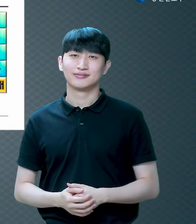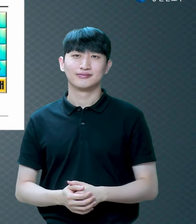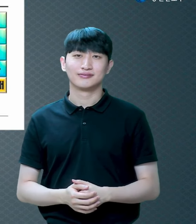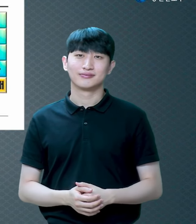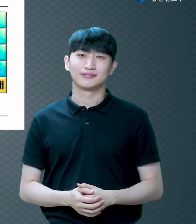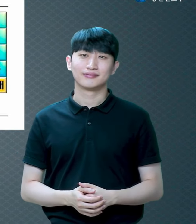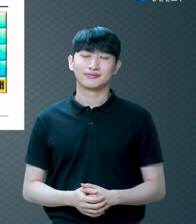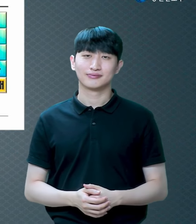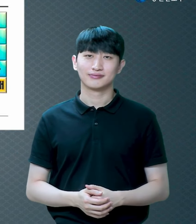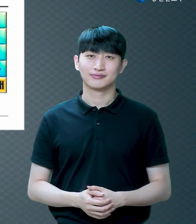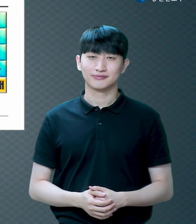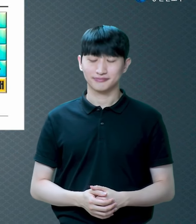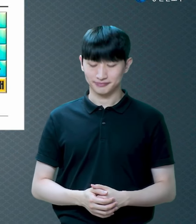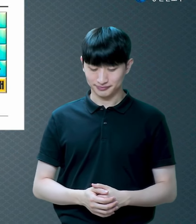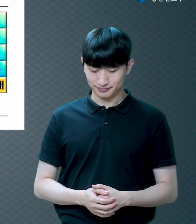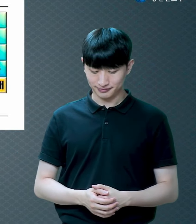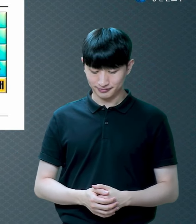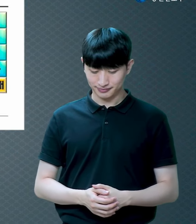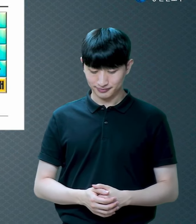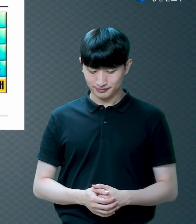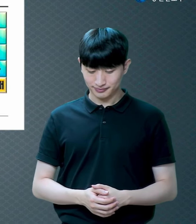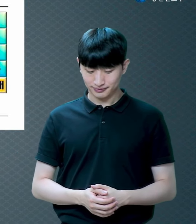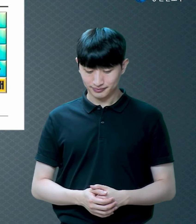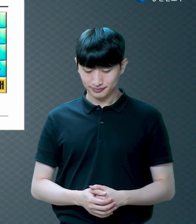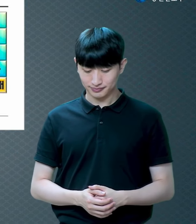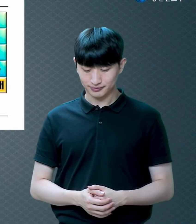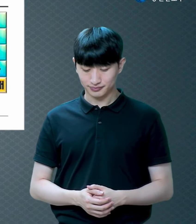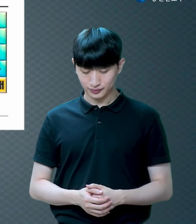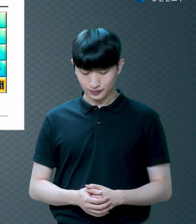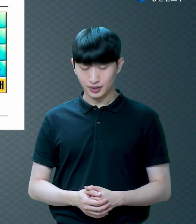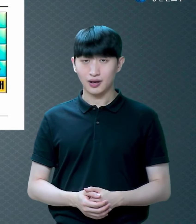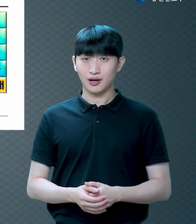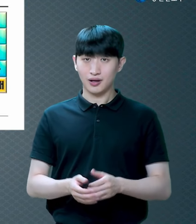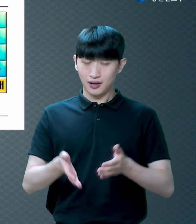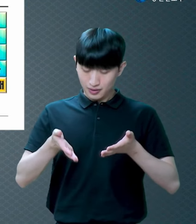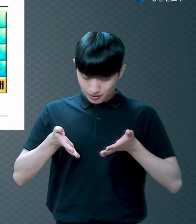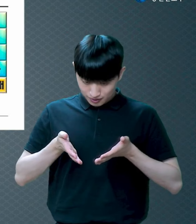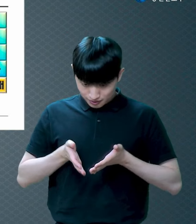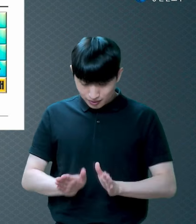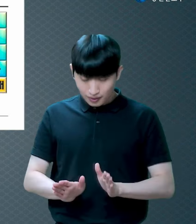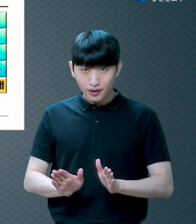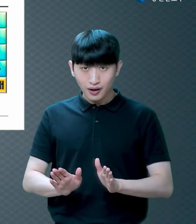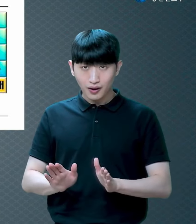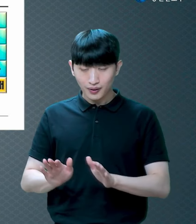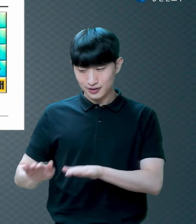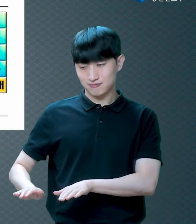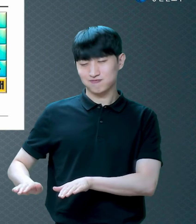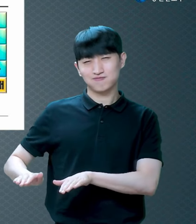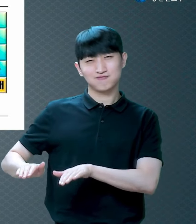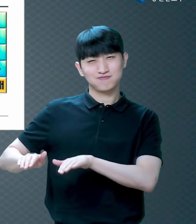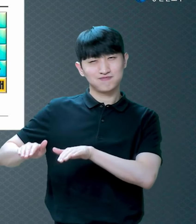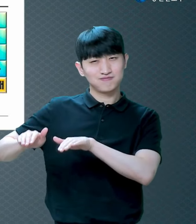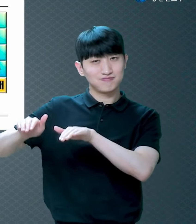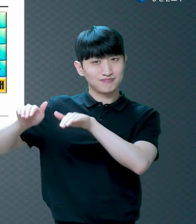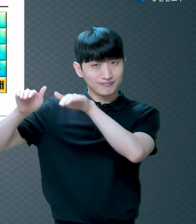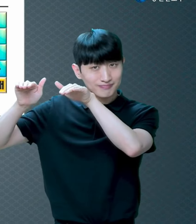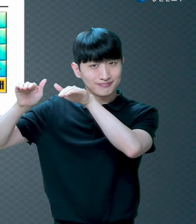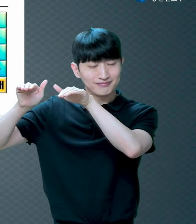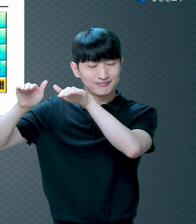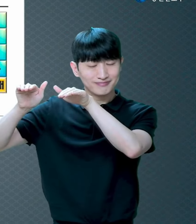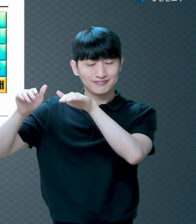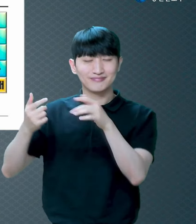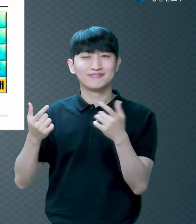그리고 또 한 가지는 성장으로 설명할 수 있습니다 이게 두 가지의 의의라는 거예요